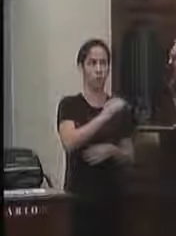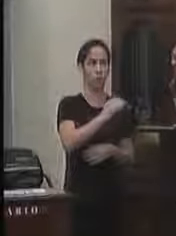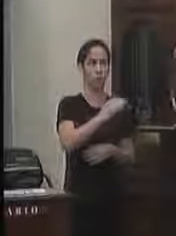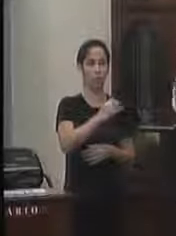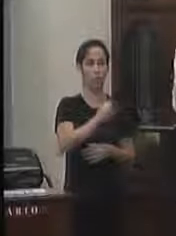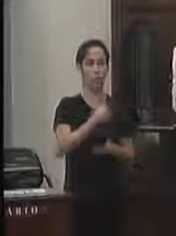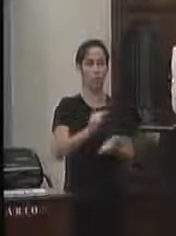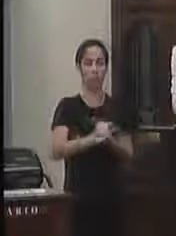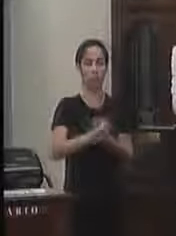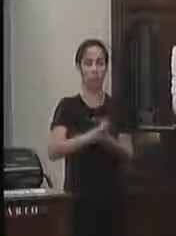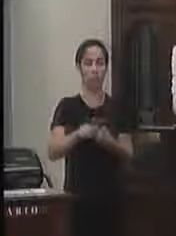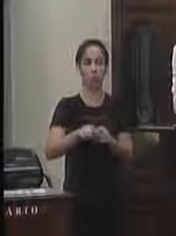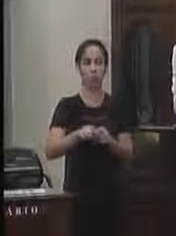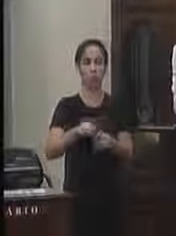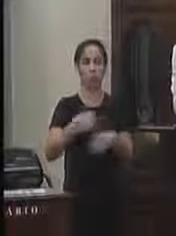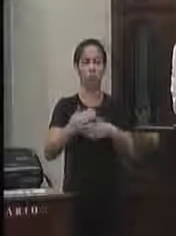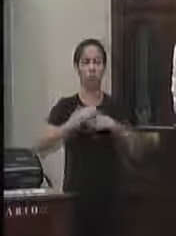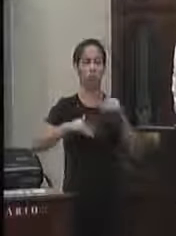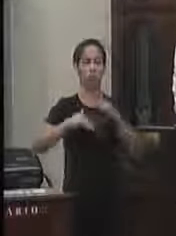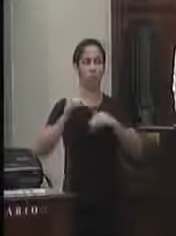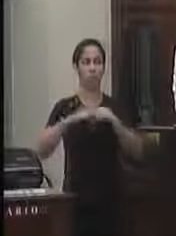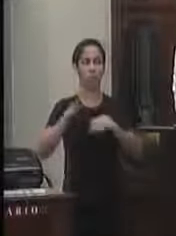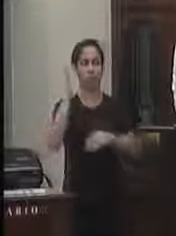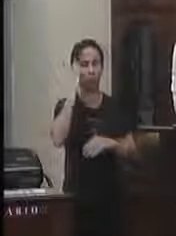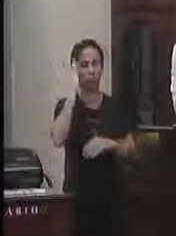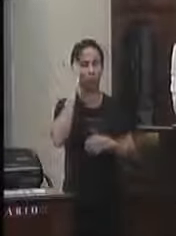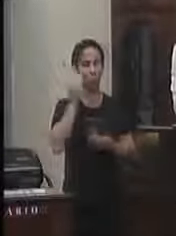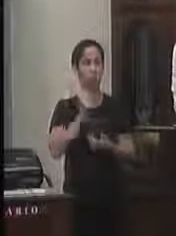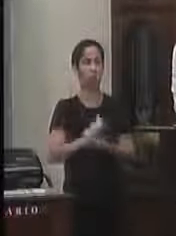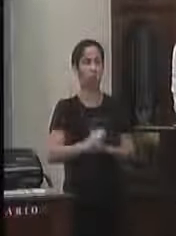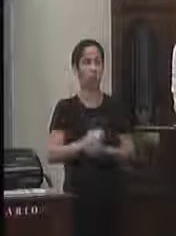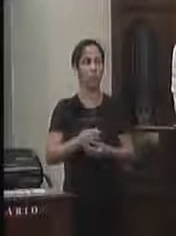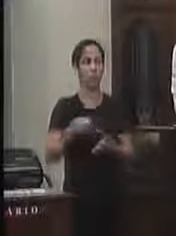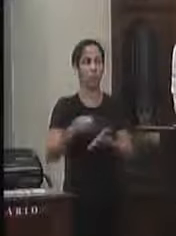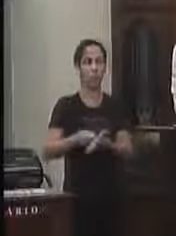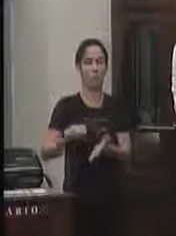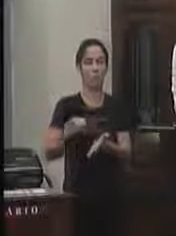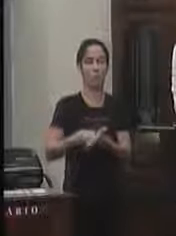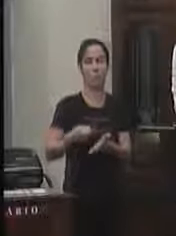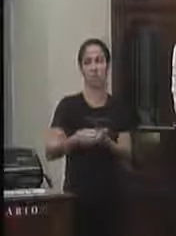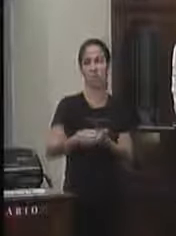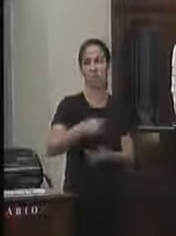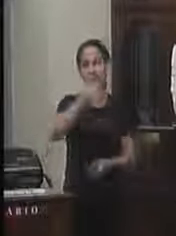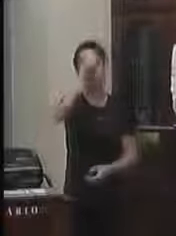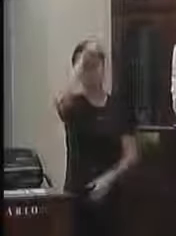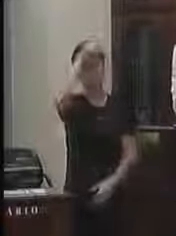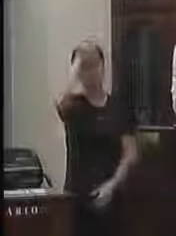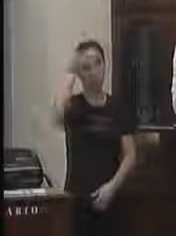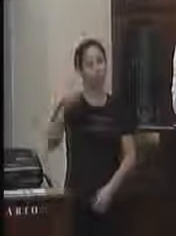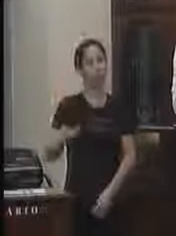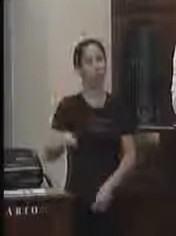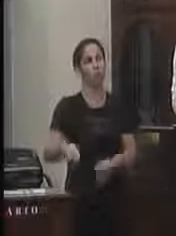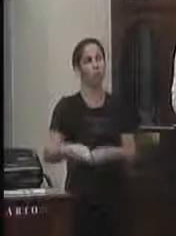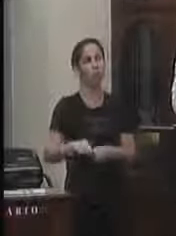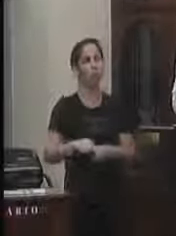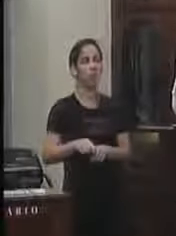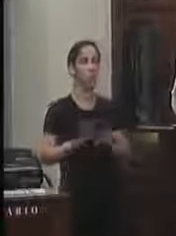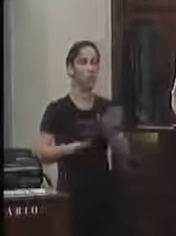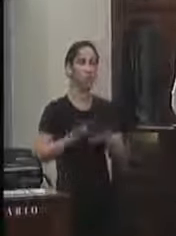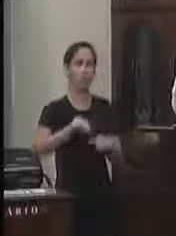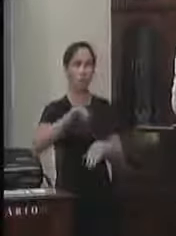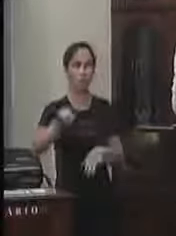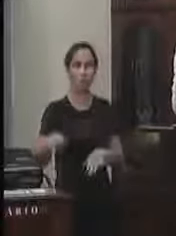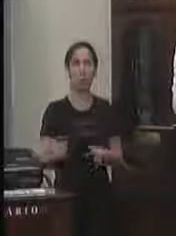contratados mas a gente tem sim tem um levantamento e a gente está insistindo junto ao nosso prefeito dentro da